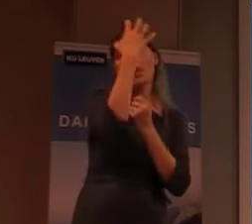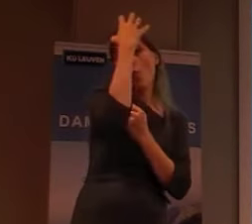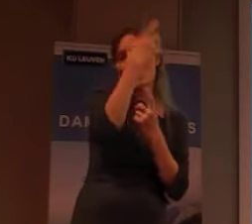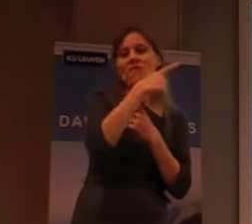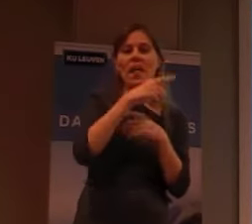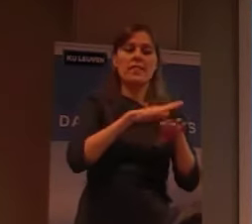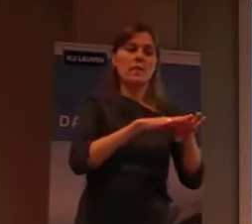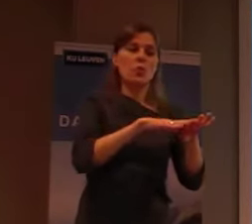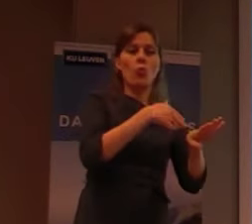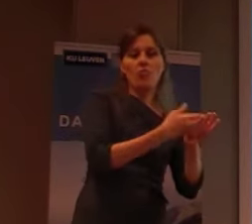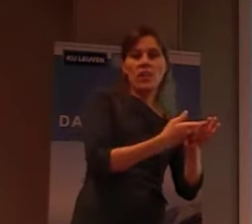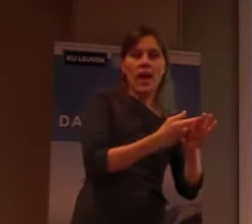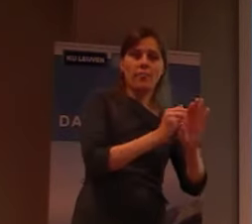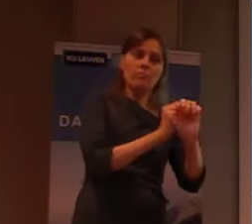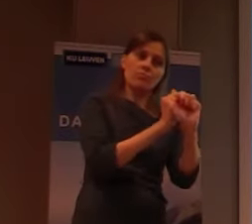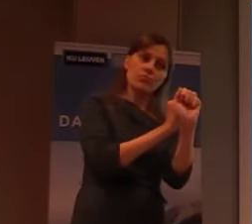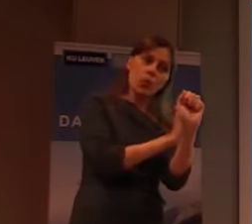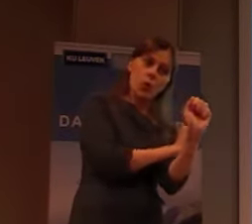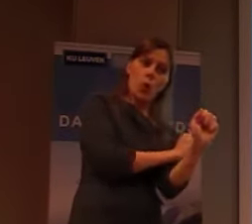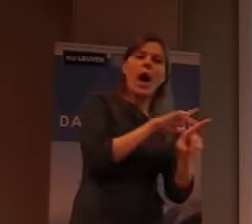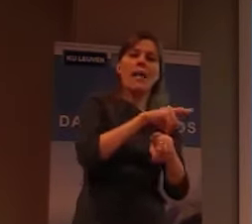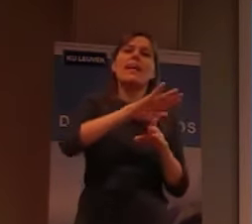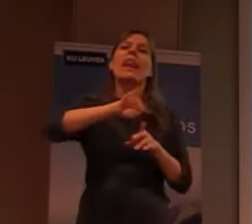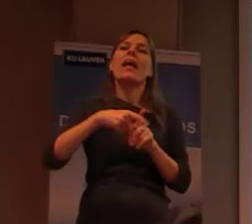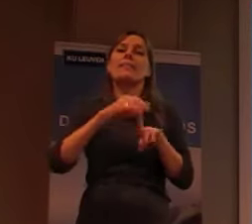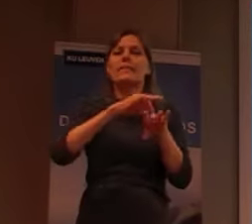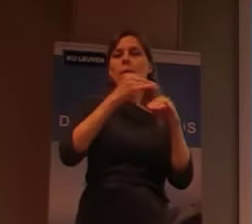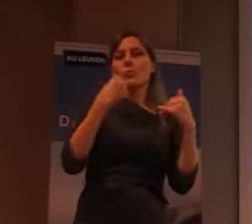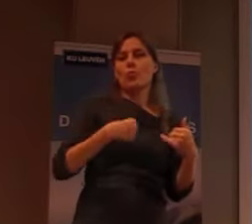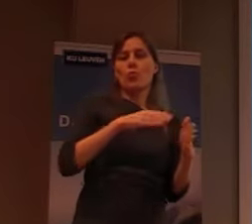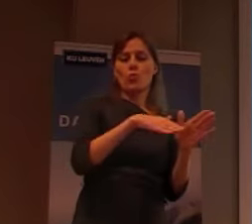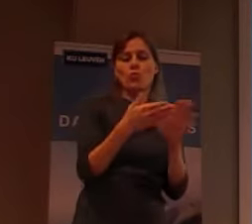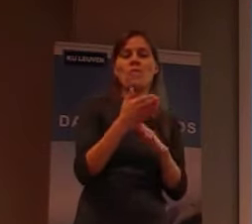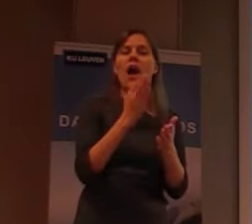terugtrekken, als de laatste patiënt, gestorven is, en,